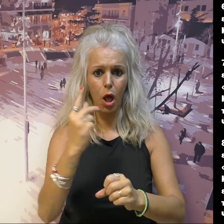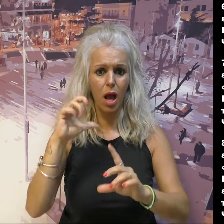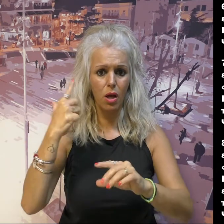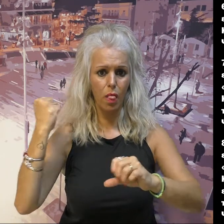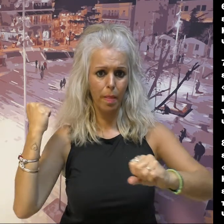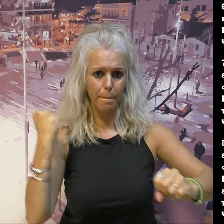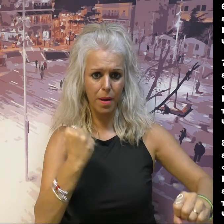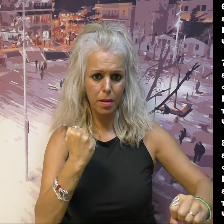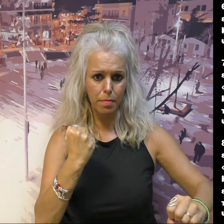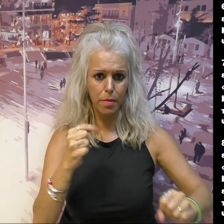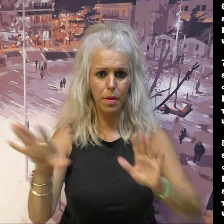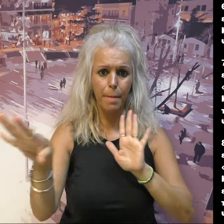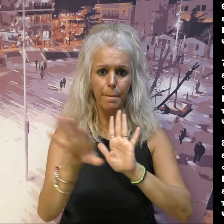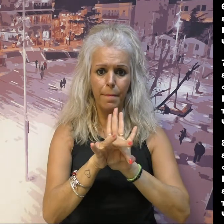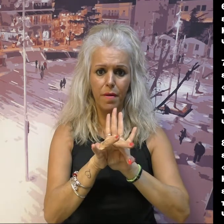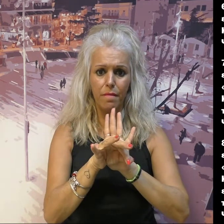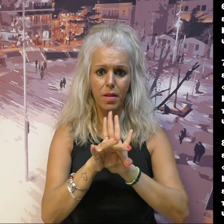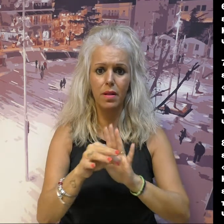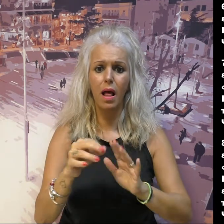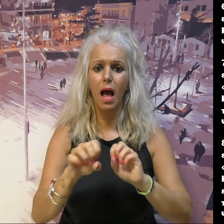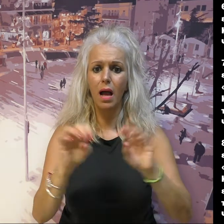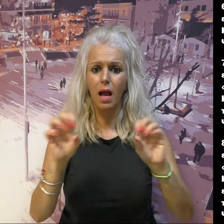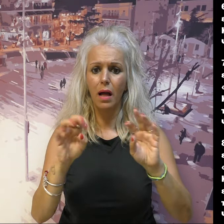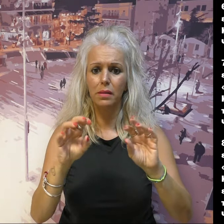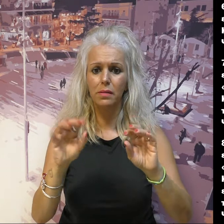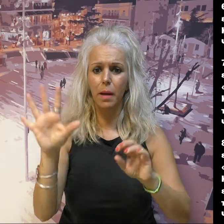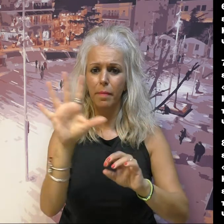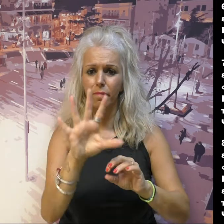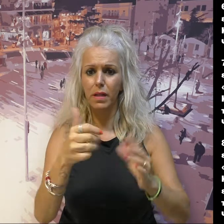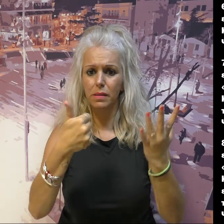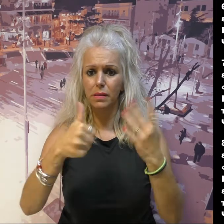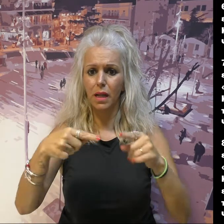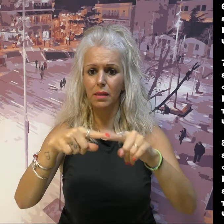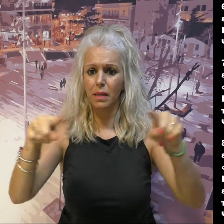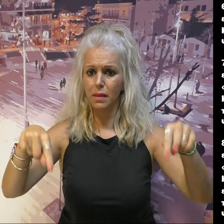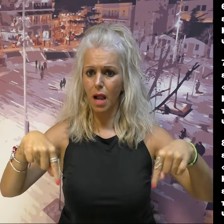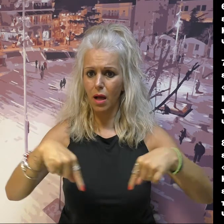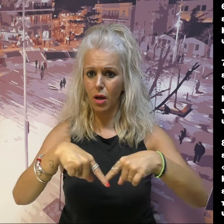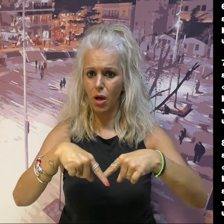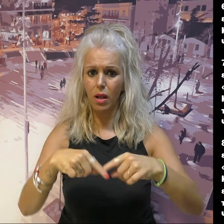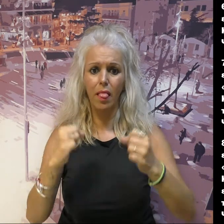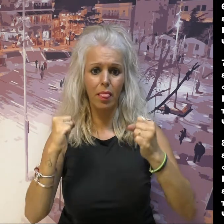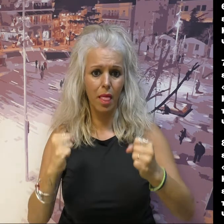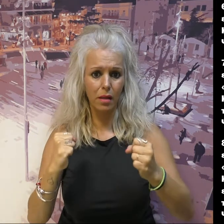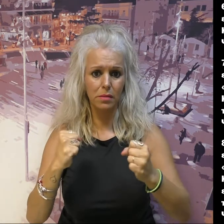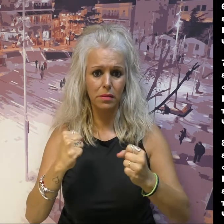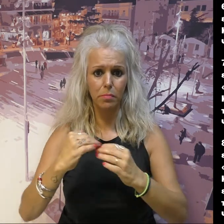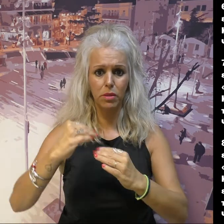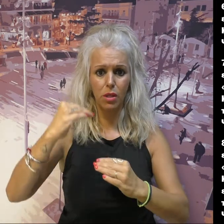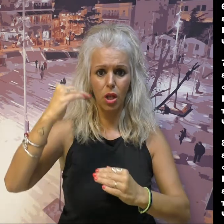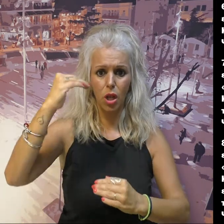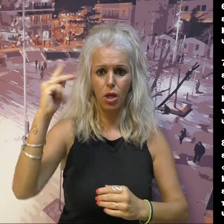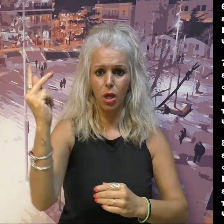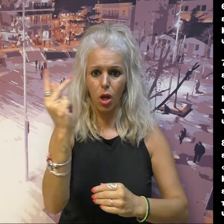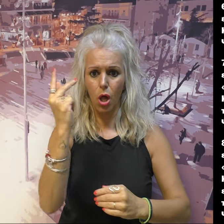Ψηφίστηκε ομόφωνα. 7. Απευθείας εκμίσθωση έκτασης εμβαδού 600 τετραγωνικών μέτρων στη θέση ύψωμα σκοπός της